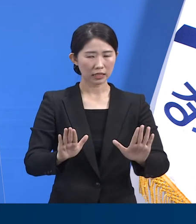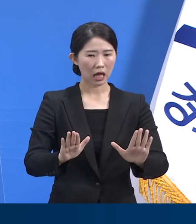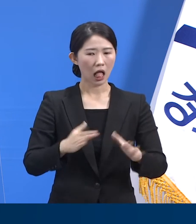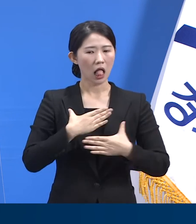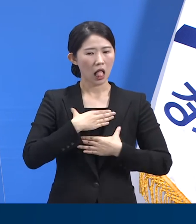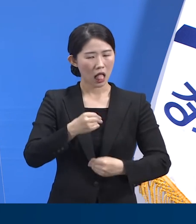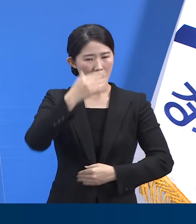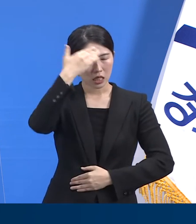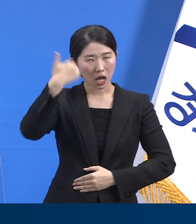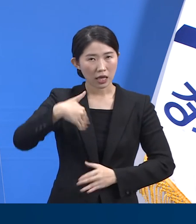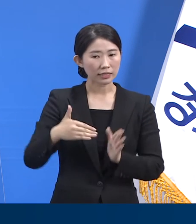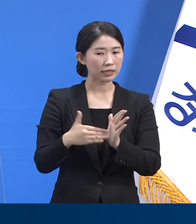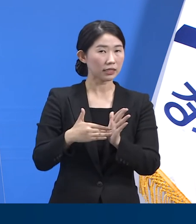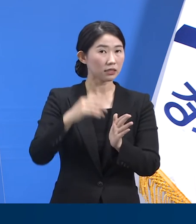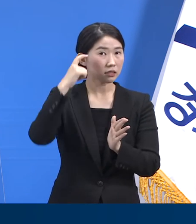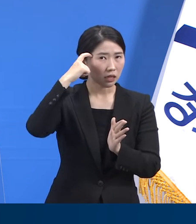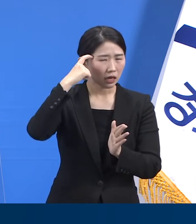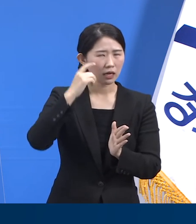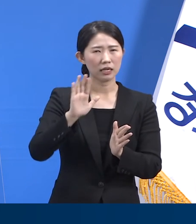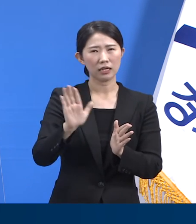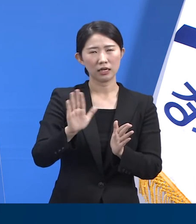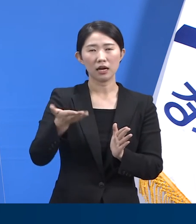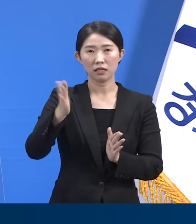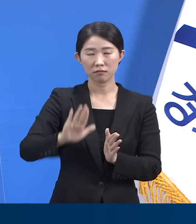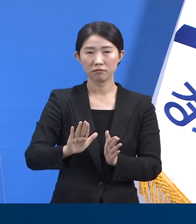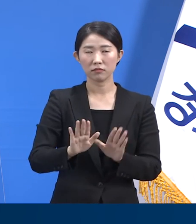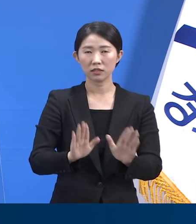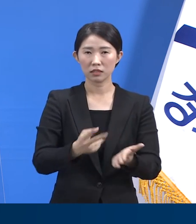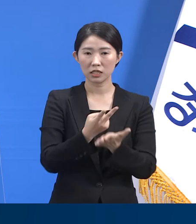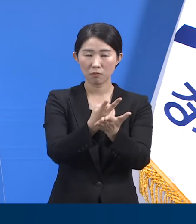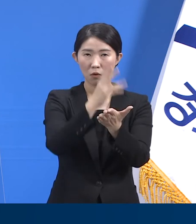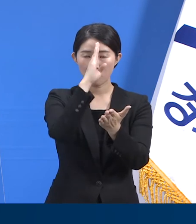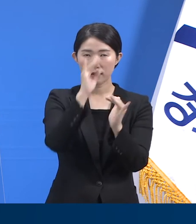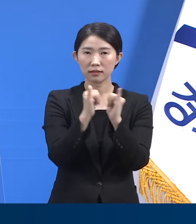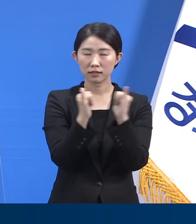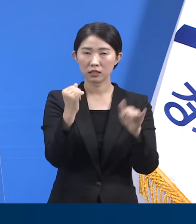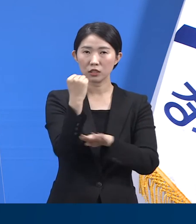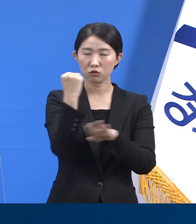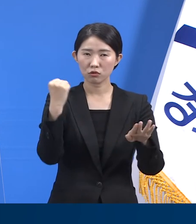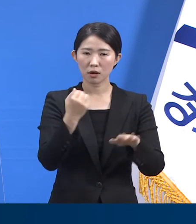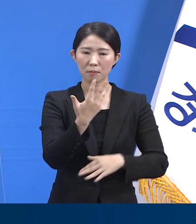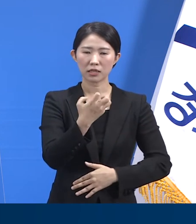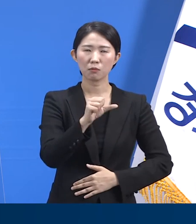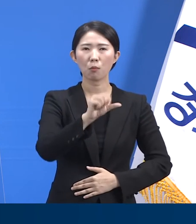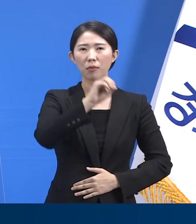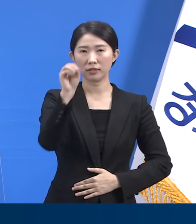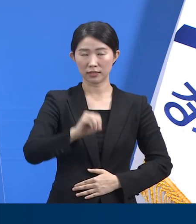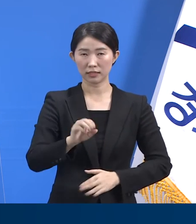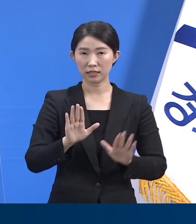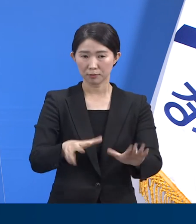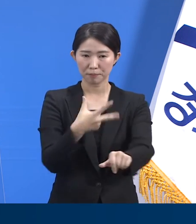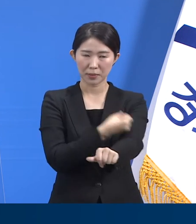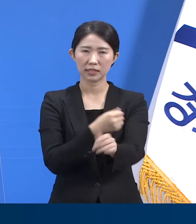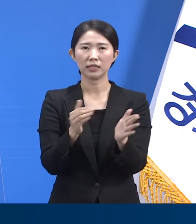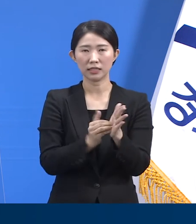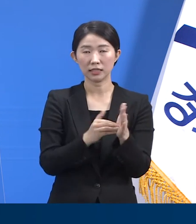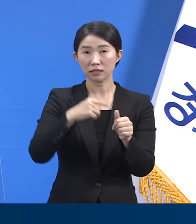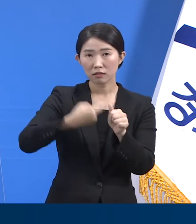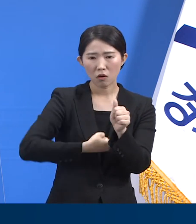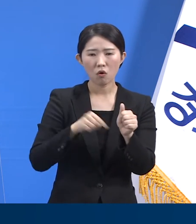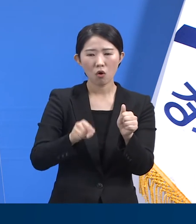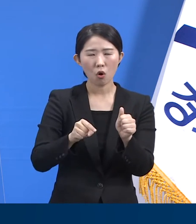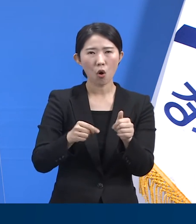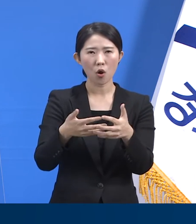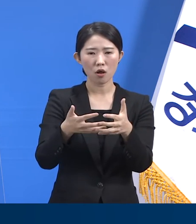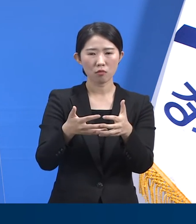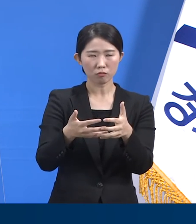이르지만 입원 환자 기준 85% 이상의 코로나 백신 1차 접종을 통해 어느 정도의 집단 면역이